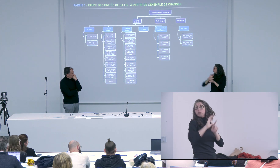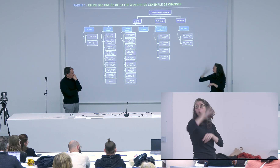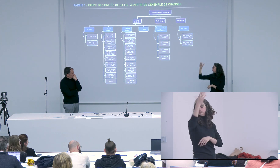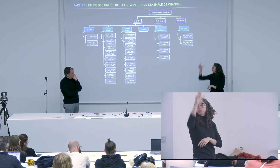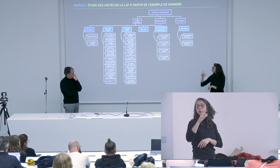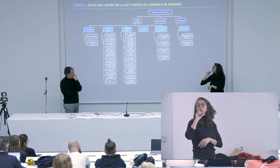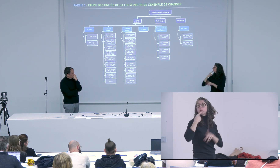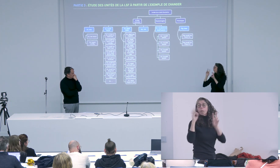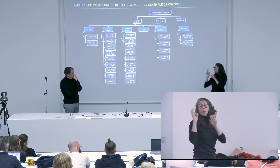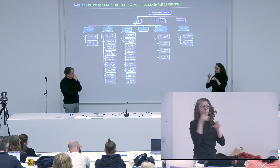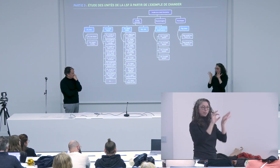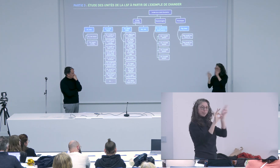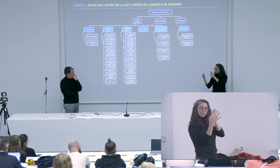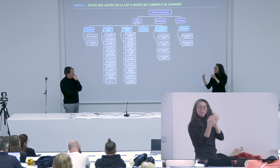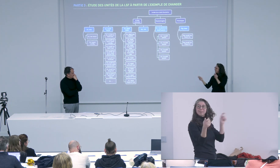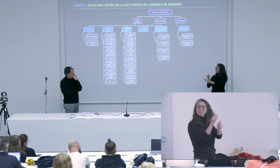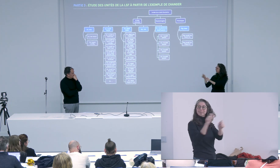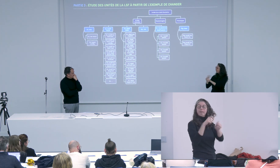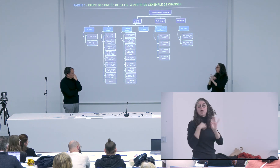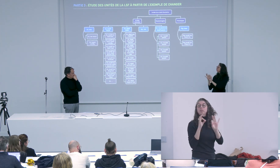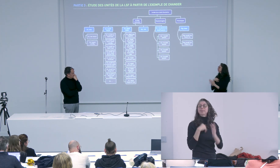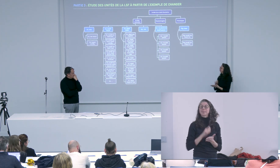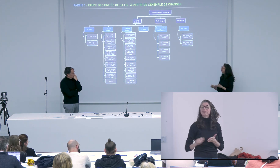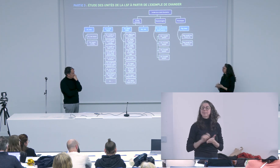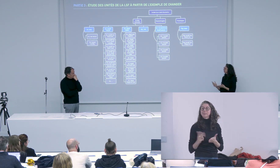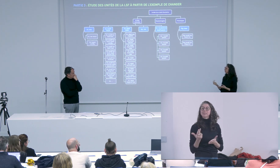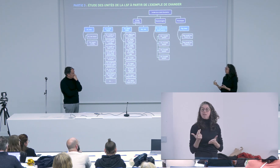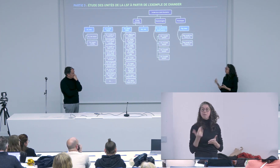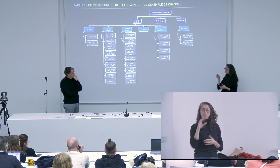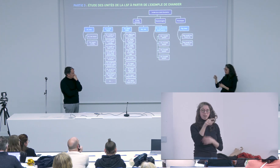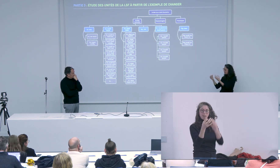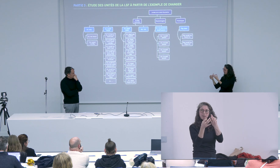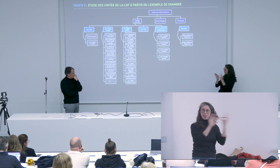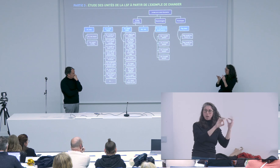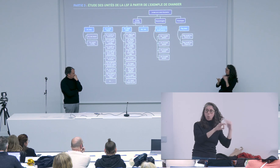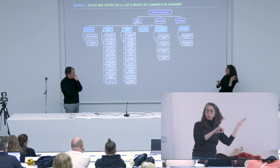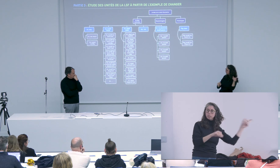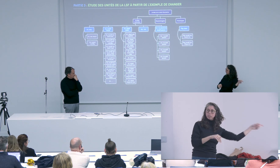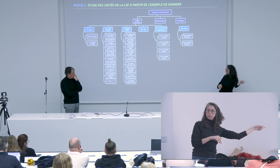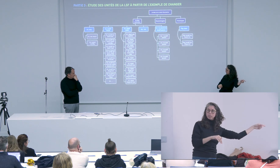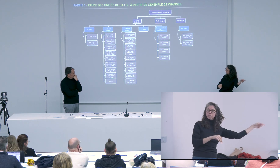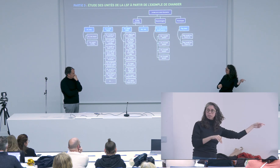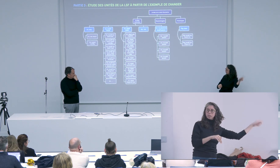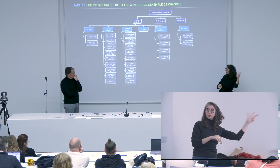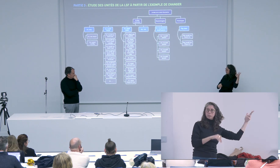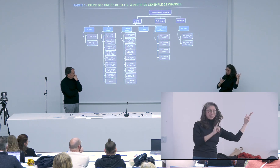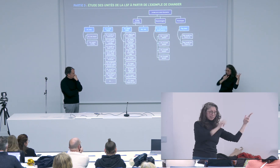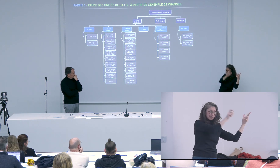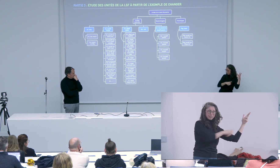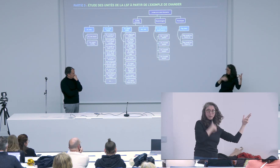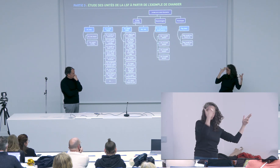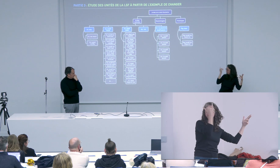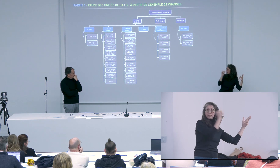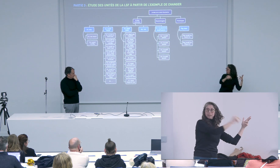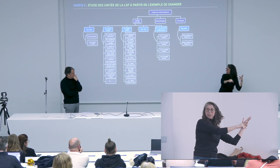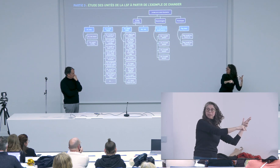Bruno était porté sur une autre personne avec qui il discutait donc j'annotais ça allait bien mais après le regard partait sur